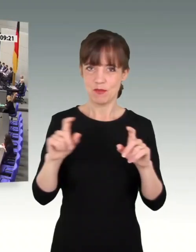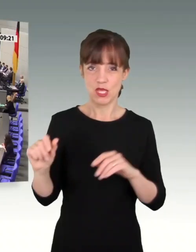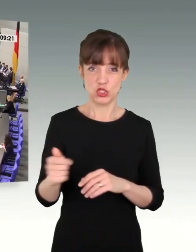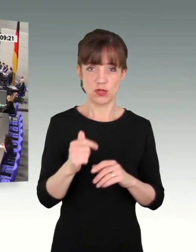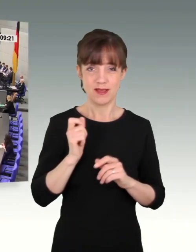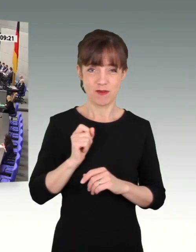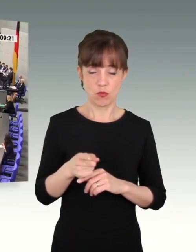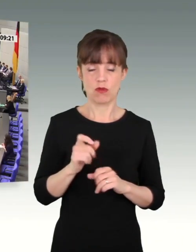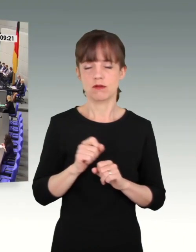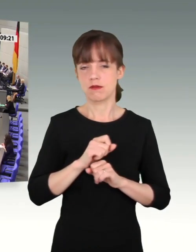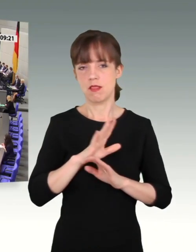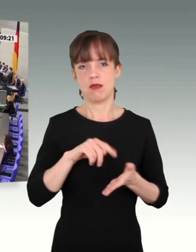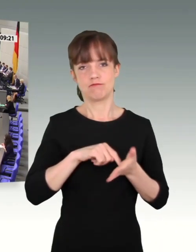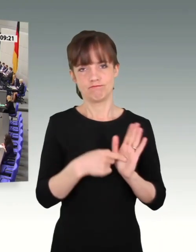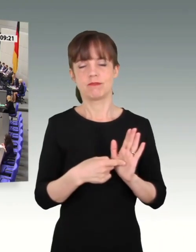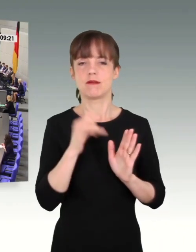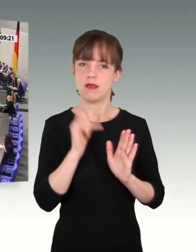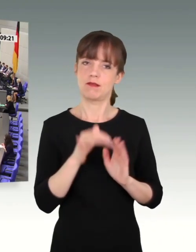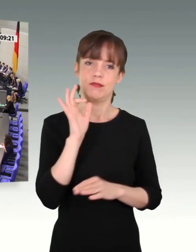ein klares Zeichen setzen. Vielen Dank.